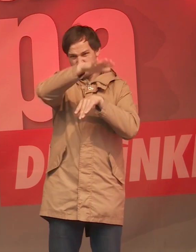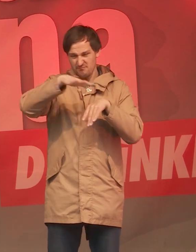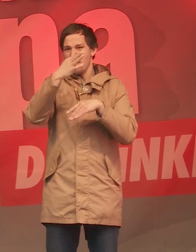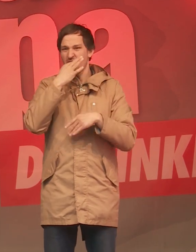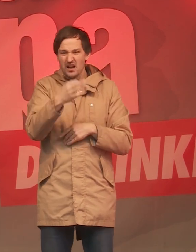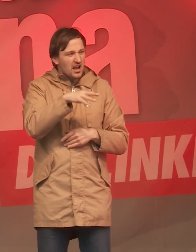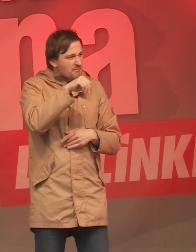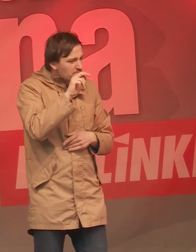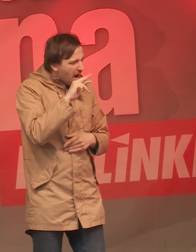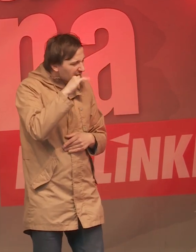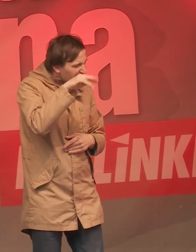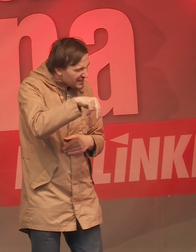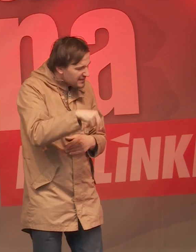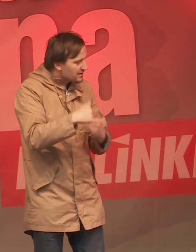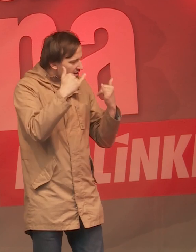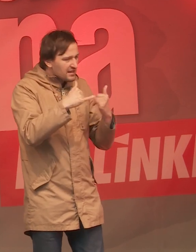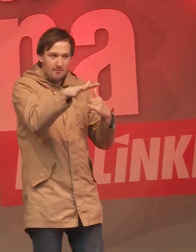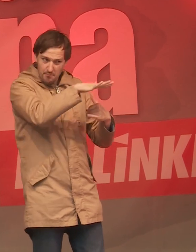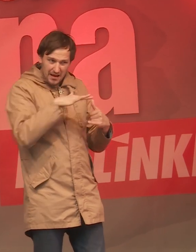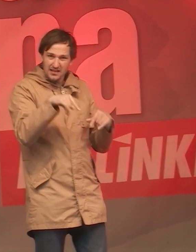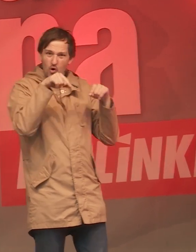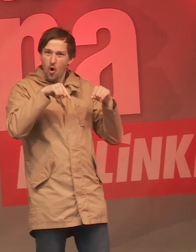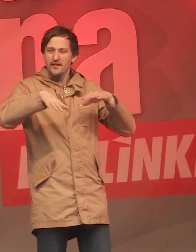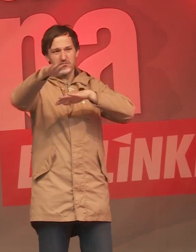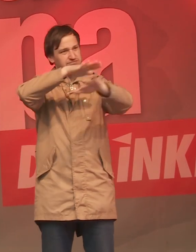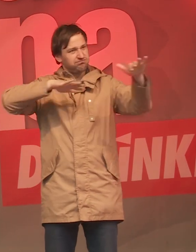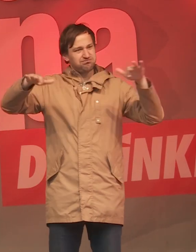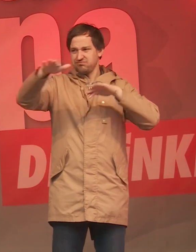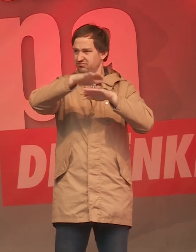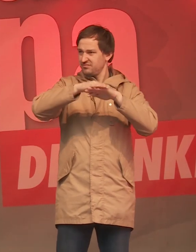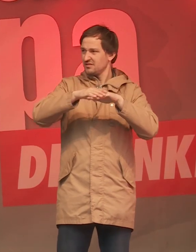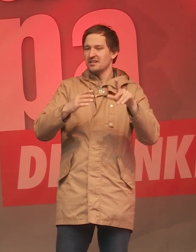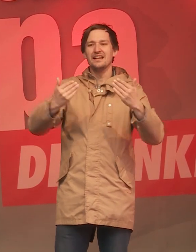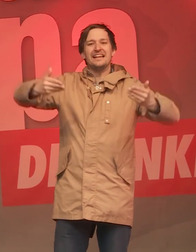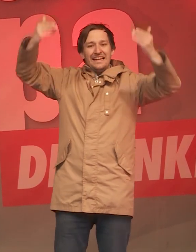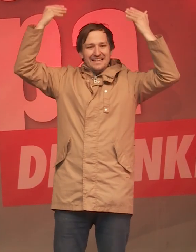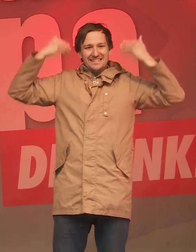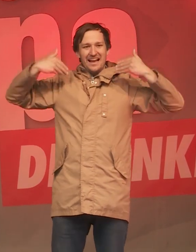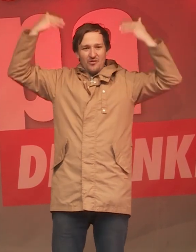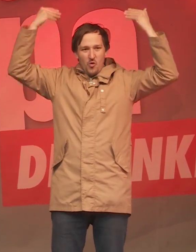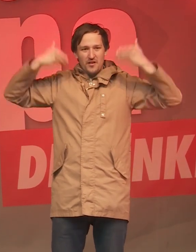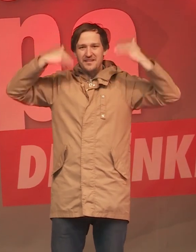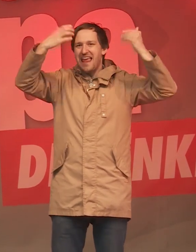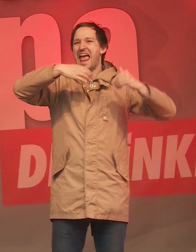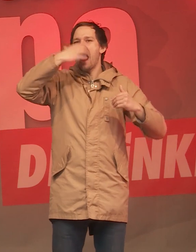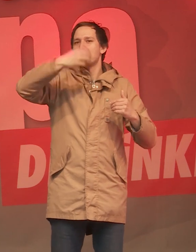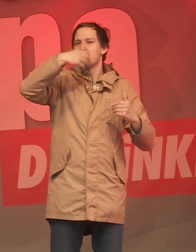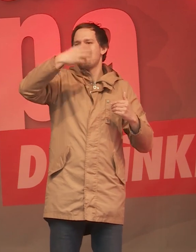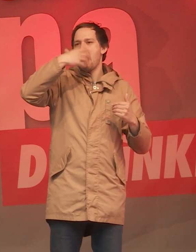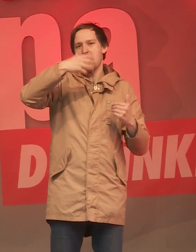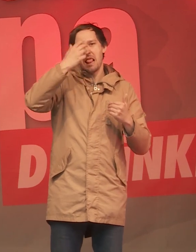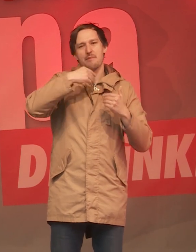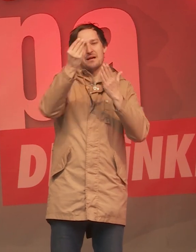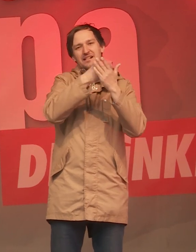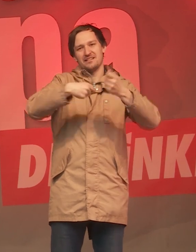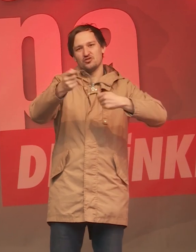das ein Zufall, Martin, dass ihr hier auf dem Platz heute eure Veranstaltung macht mit dem im Hintergrund sichtbaren Apple-Zeichen von dem Apple